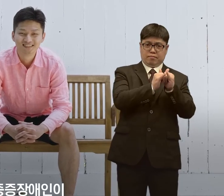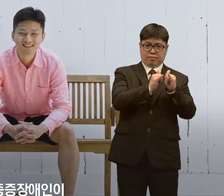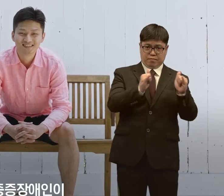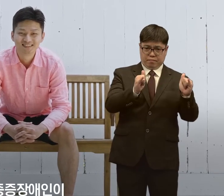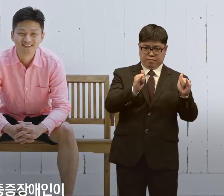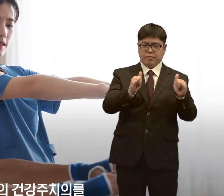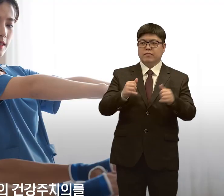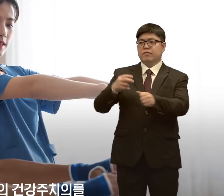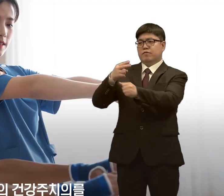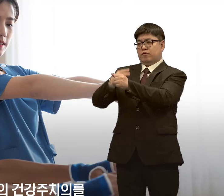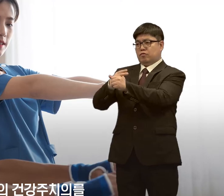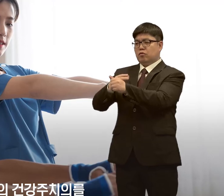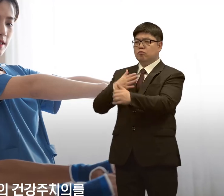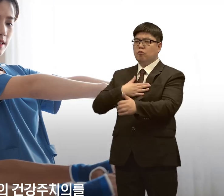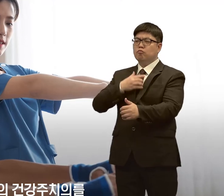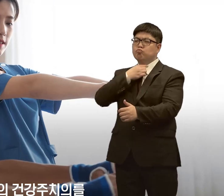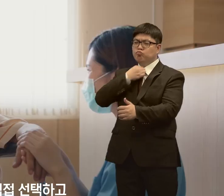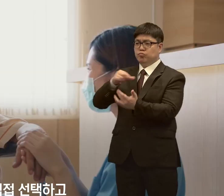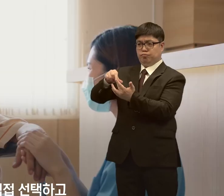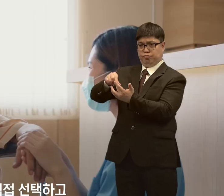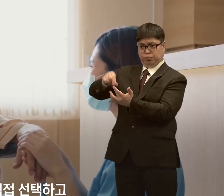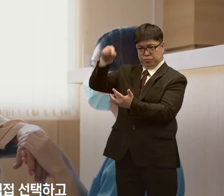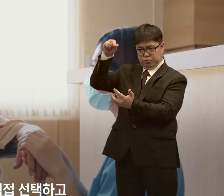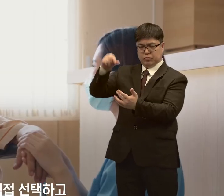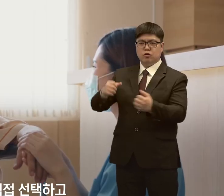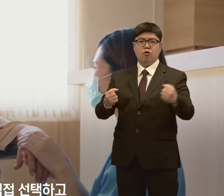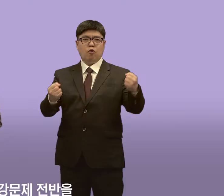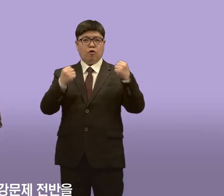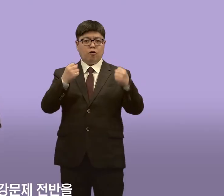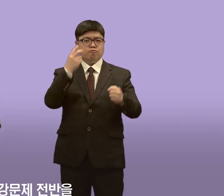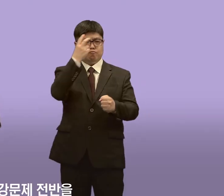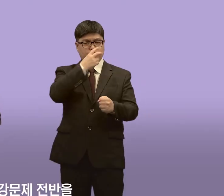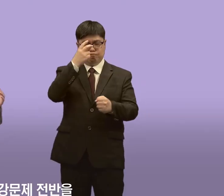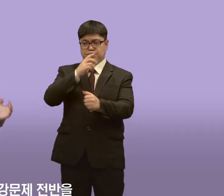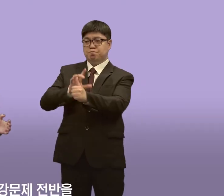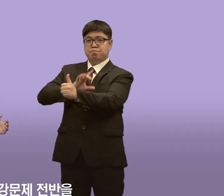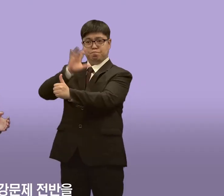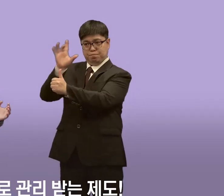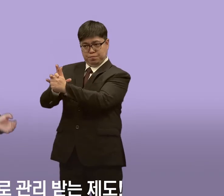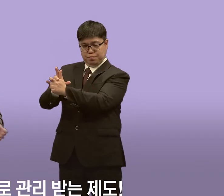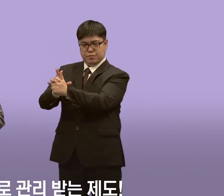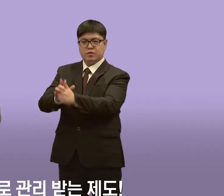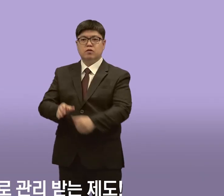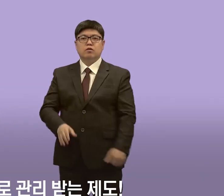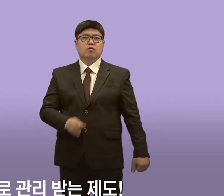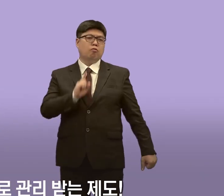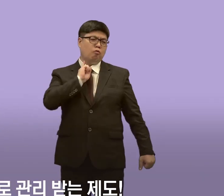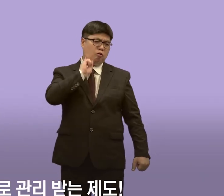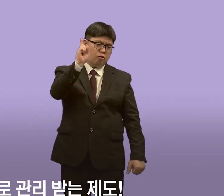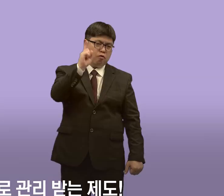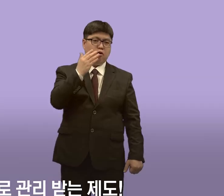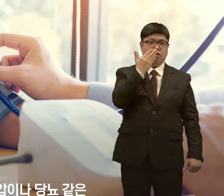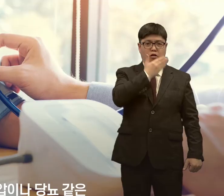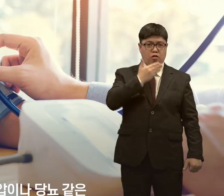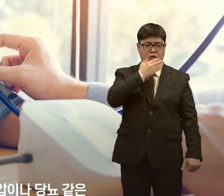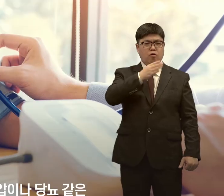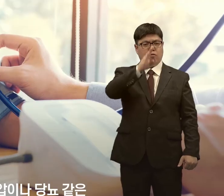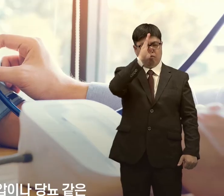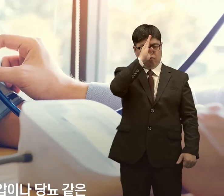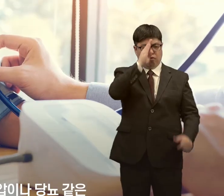중증장애인이 자신의 건강주치를 직접 선택하고 건강문제의 전반을 지속적으로 관리받는 제도